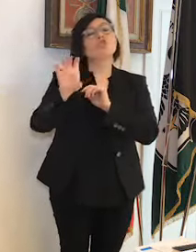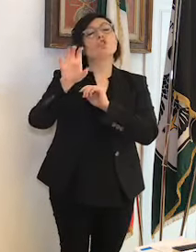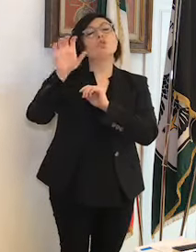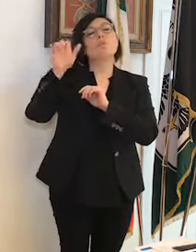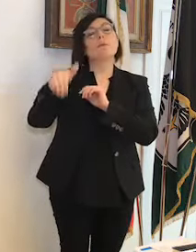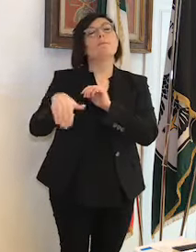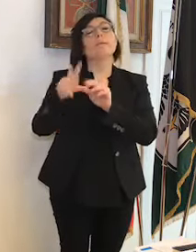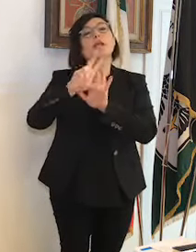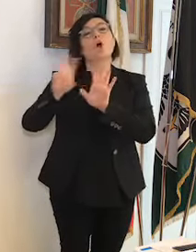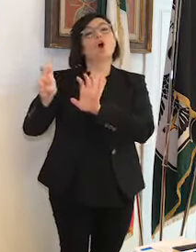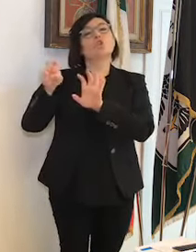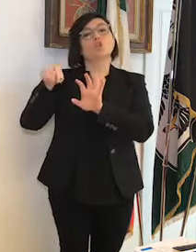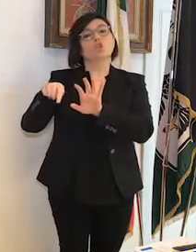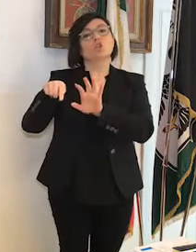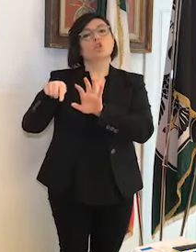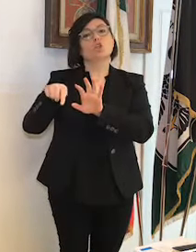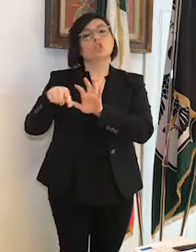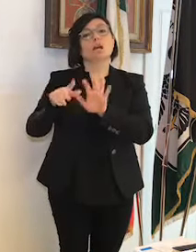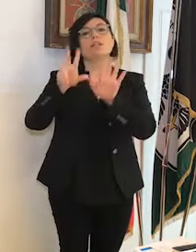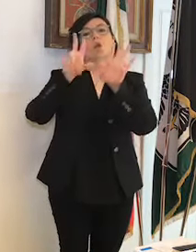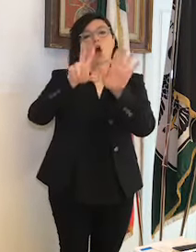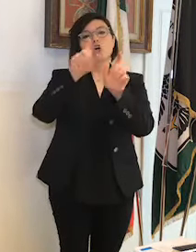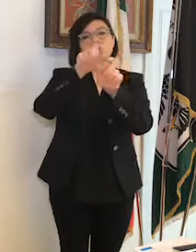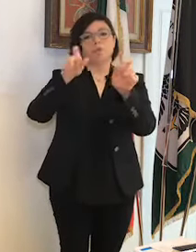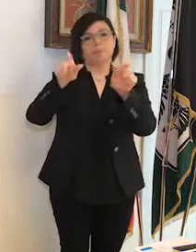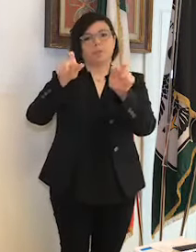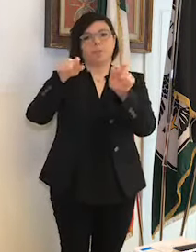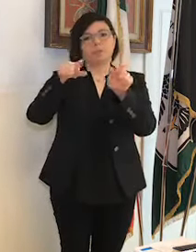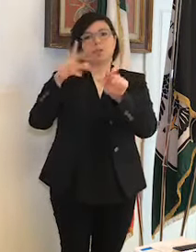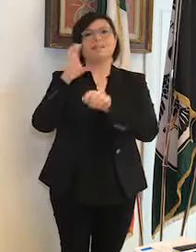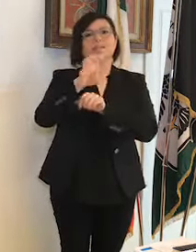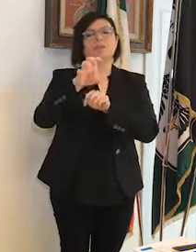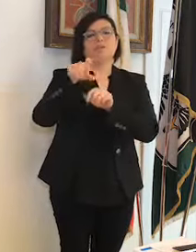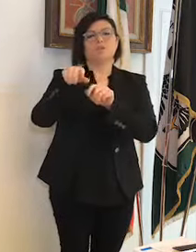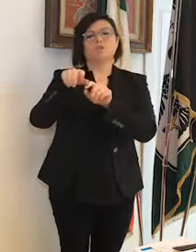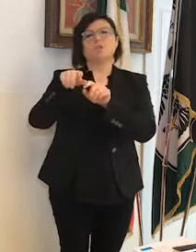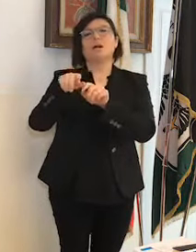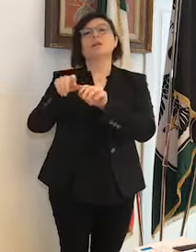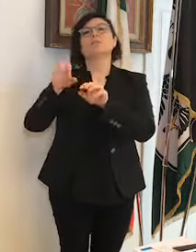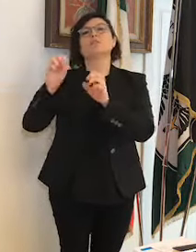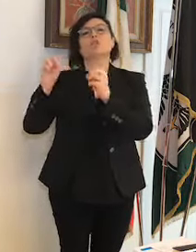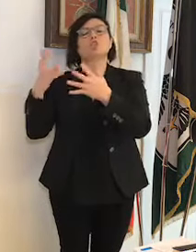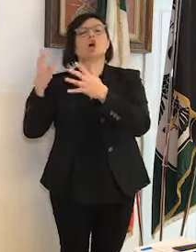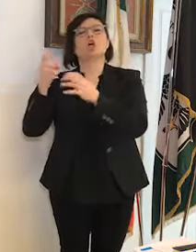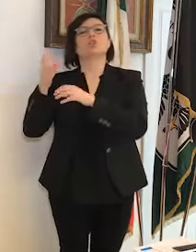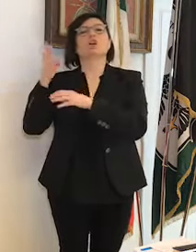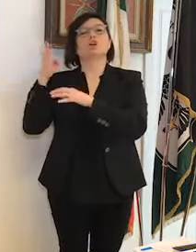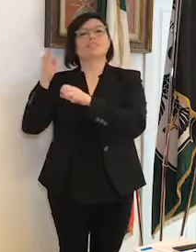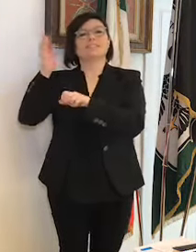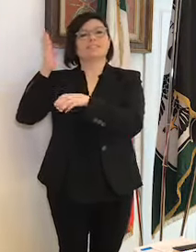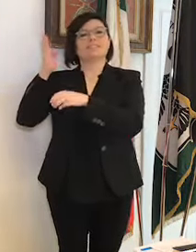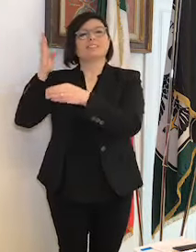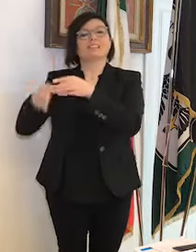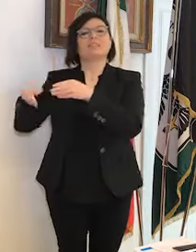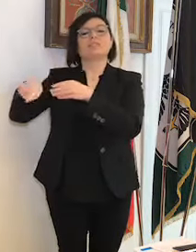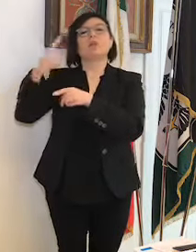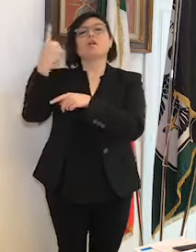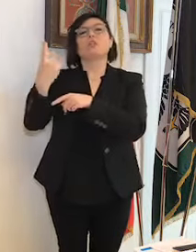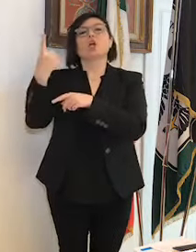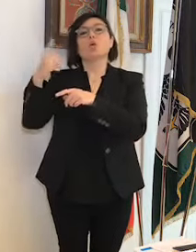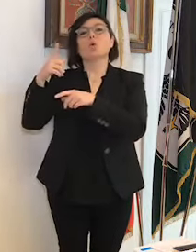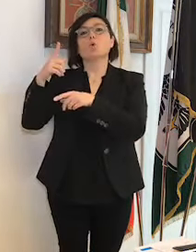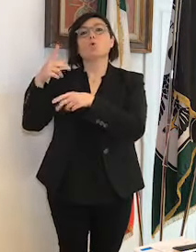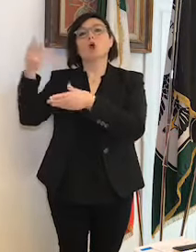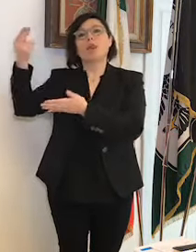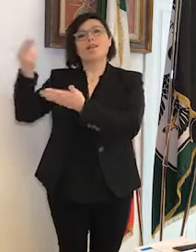con 8 titolari denunciati, 18 sanzionati e 1 a cui è stata sospesa la licenza per l'attività.